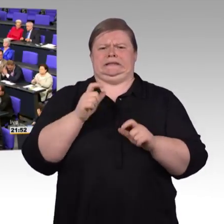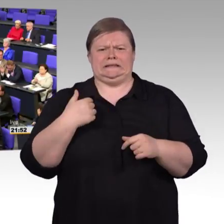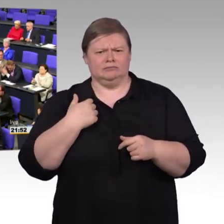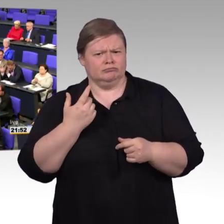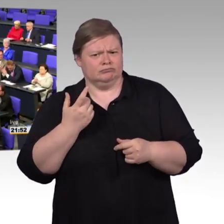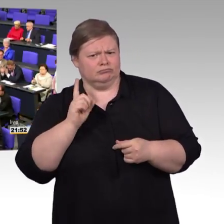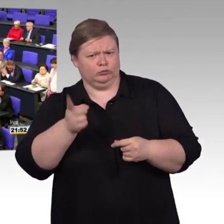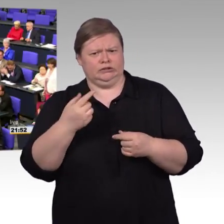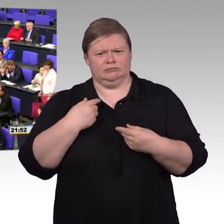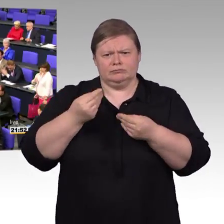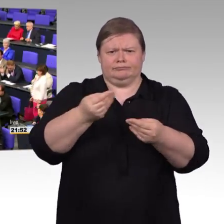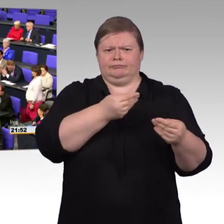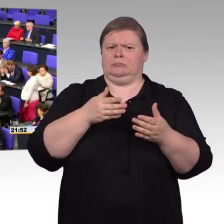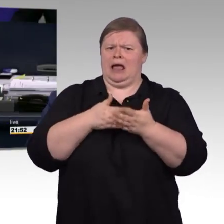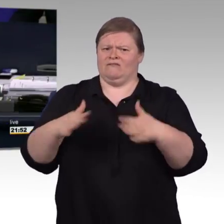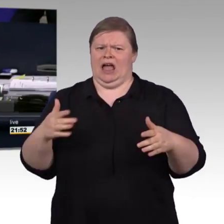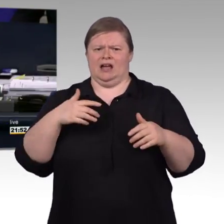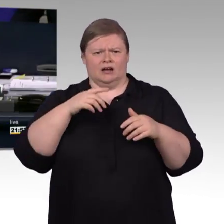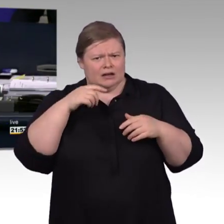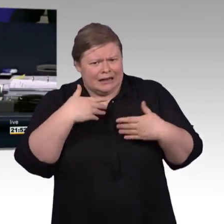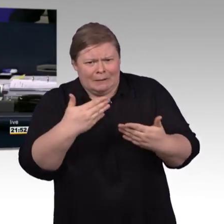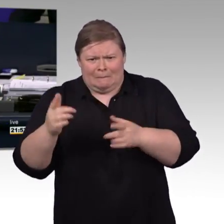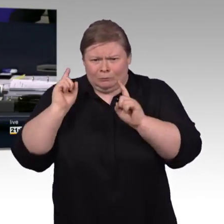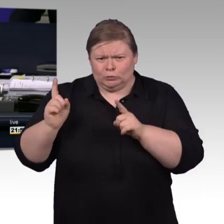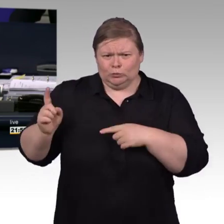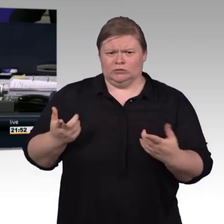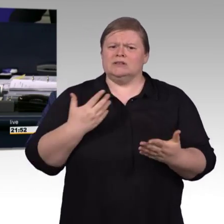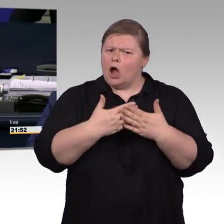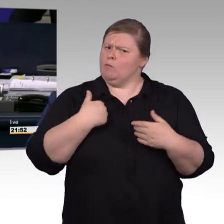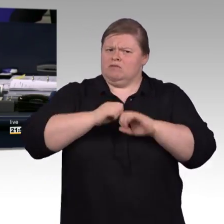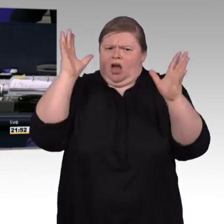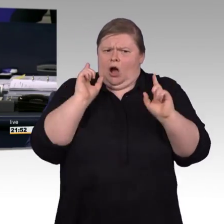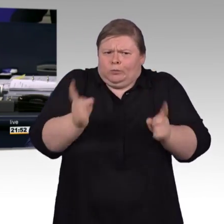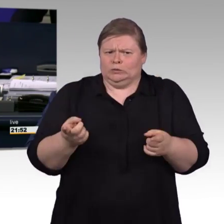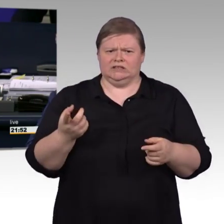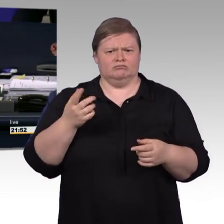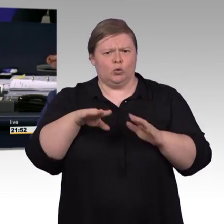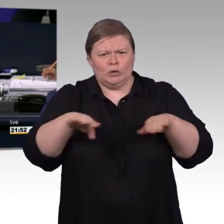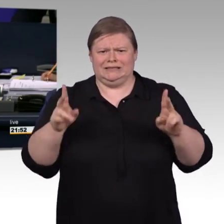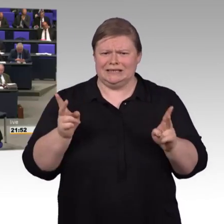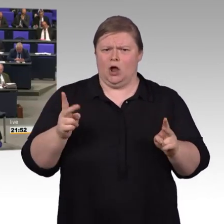Vielen Dank, Dr. Albert Weiler. Nächster Redner für die FDP-Fraktion Jens Beek.